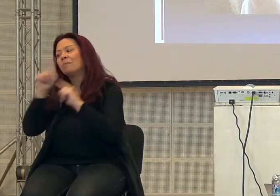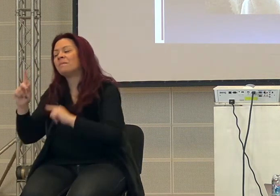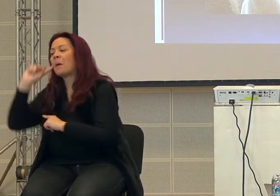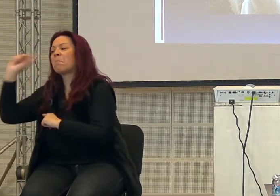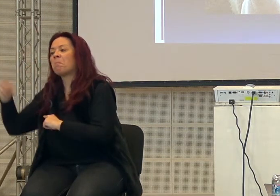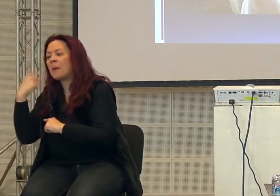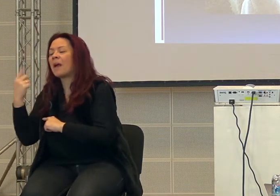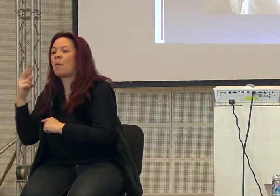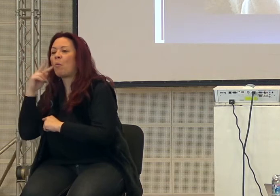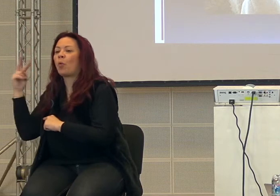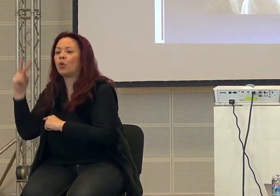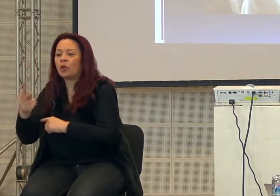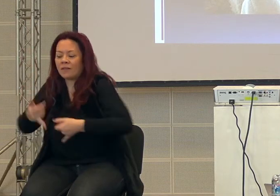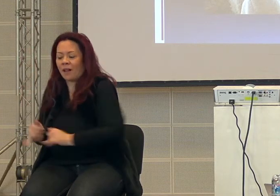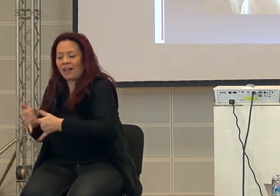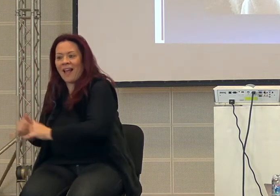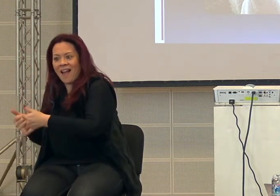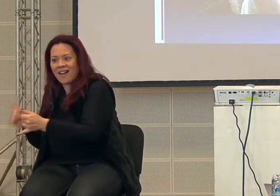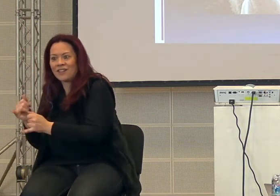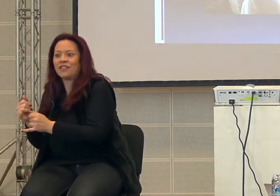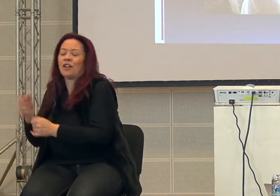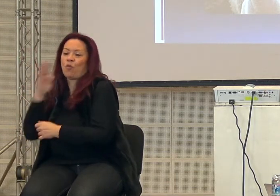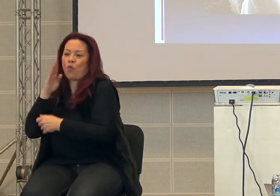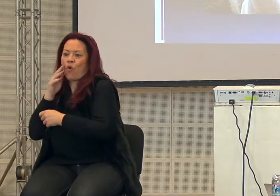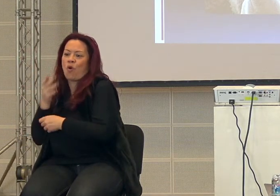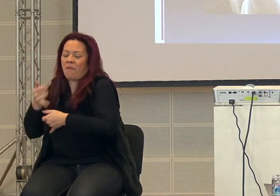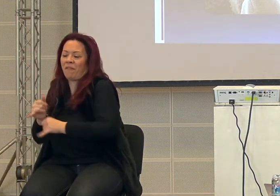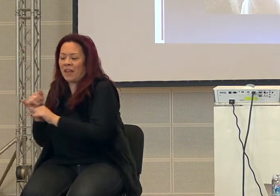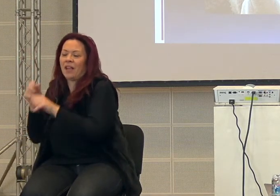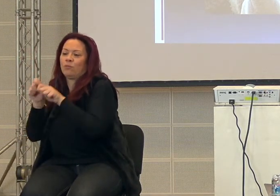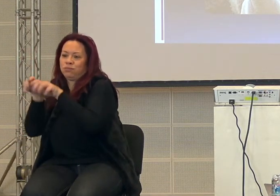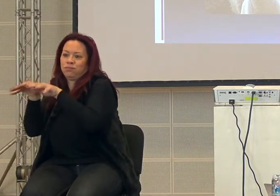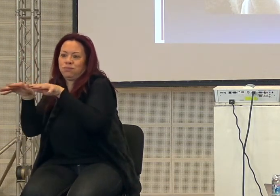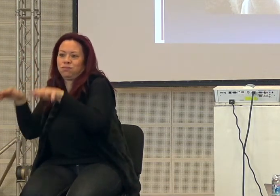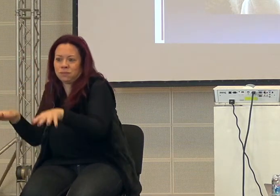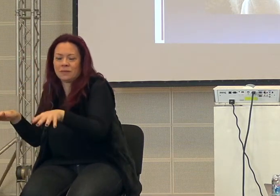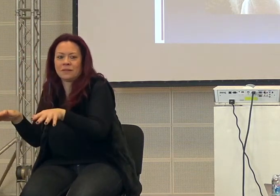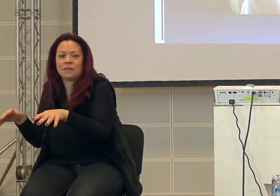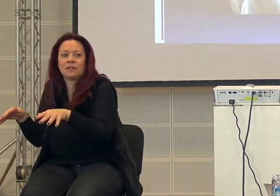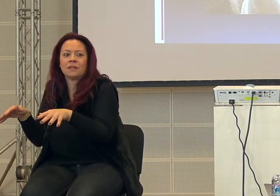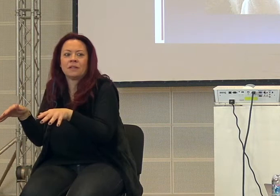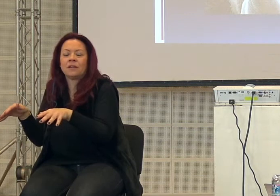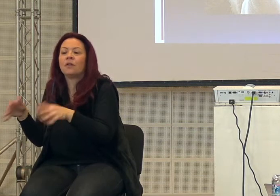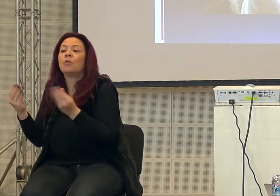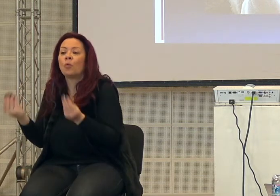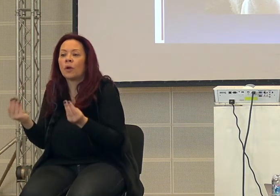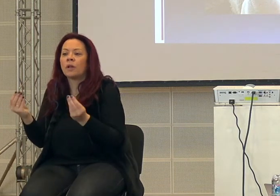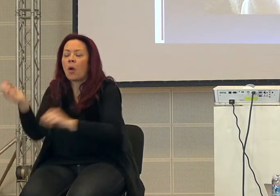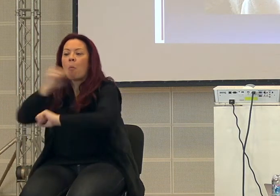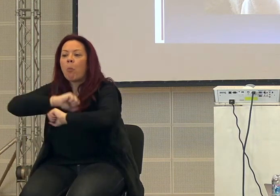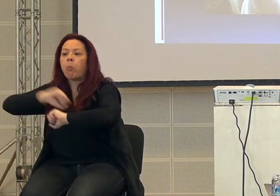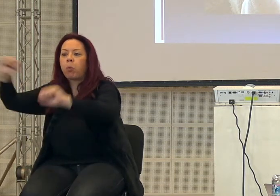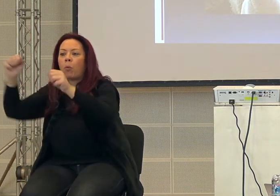demografico, perché si moltiplicavano di più, avevano più bambini. Quindi c'è stato un boom